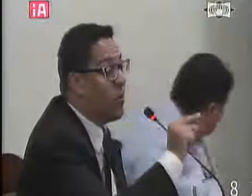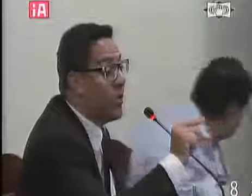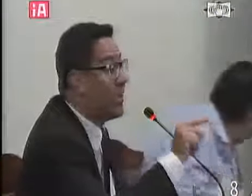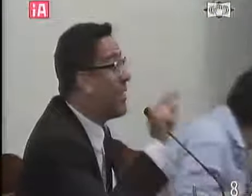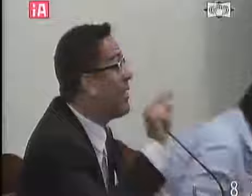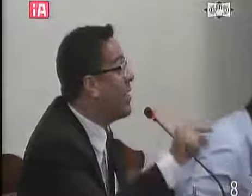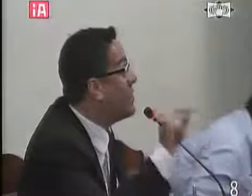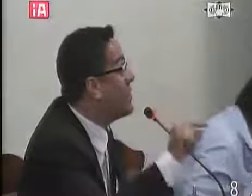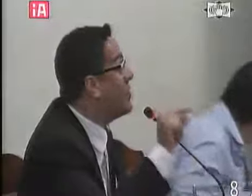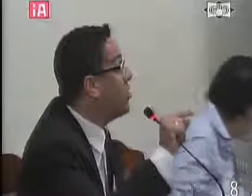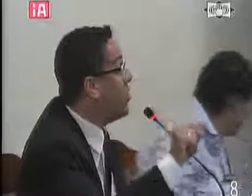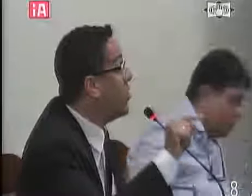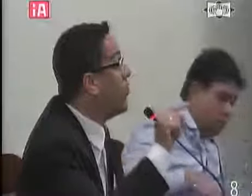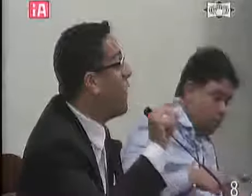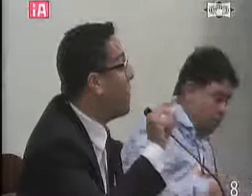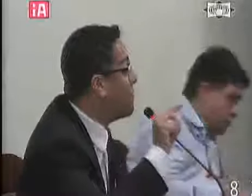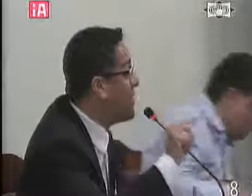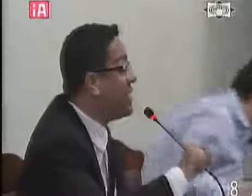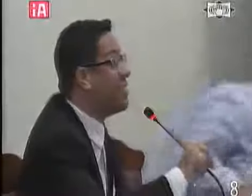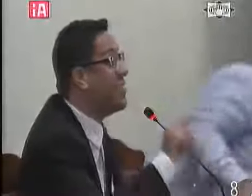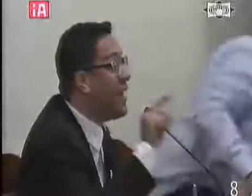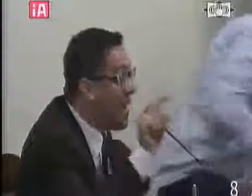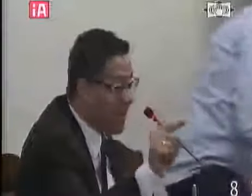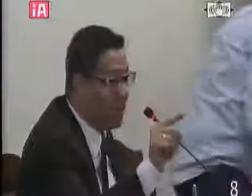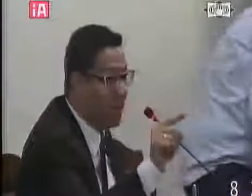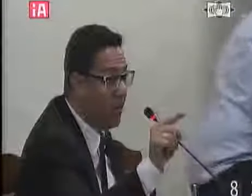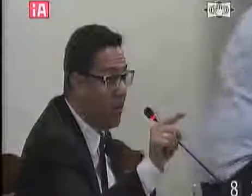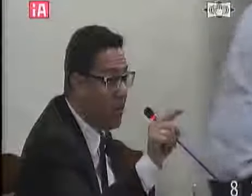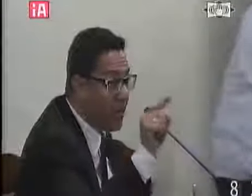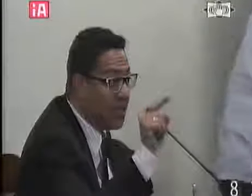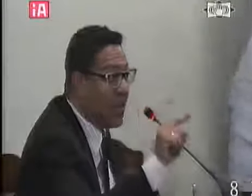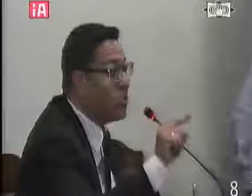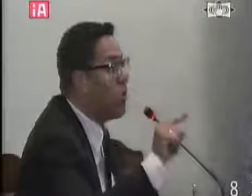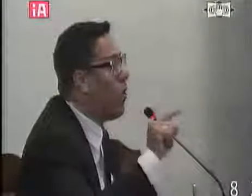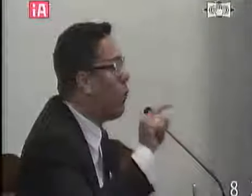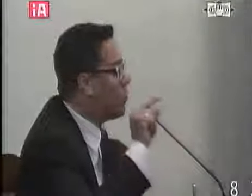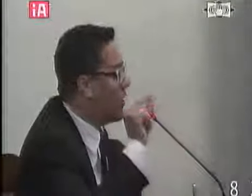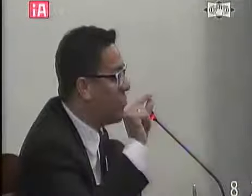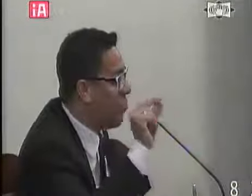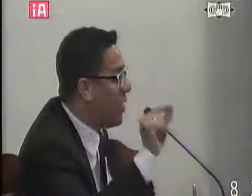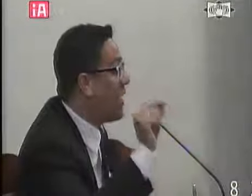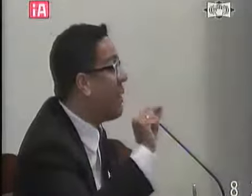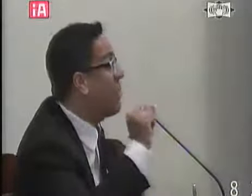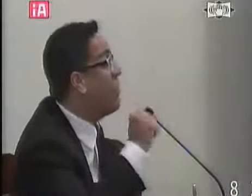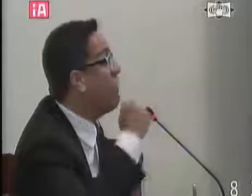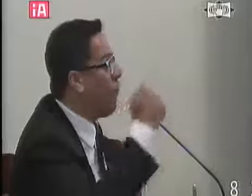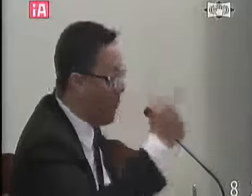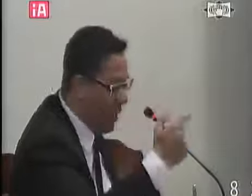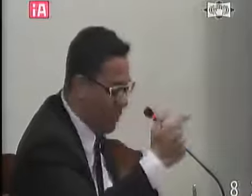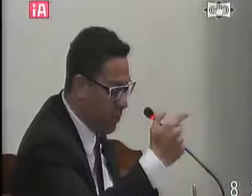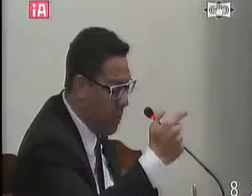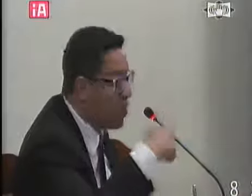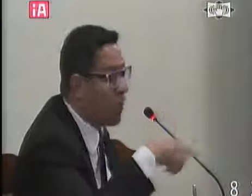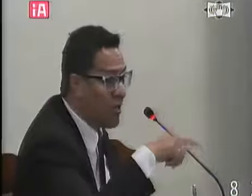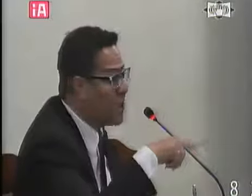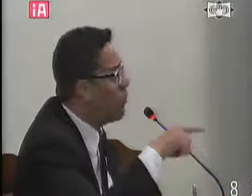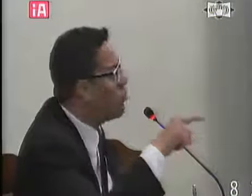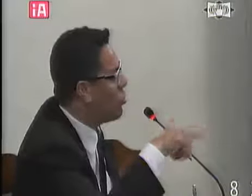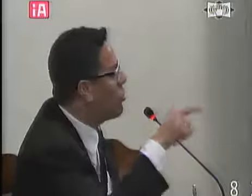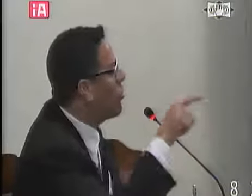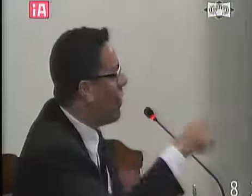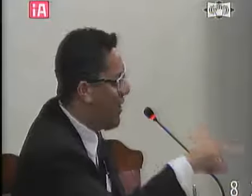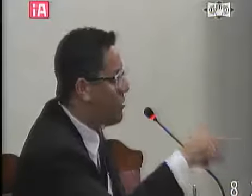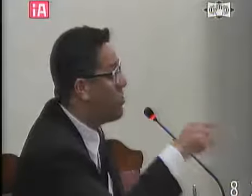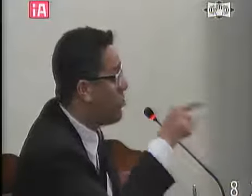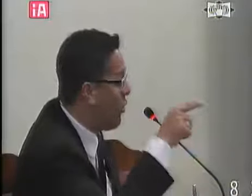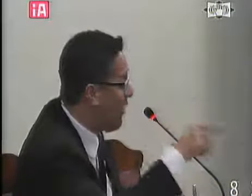seja punida que a criança seja punida por uma ineficiência de entrega e às vezes algum diretor acaba não lhe informando e eu quero ser muito